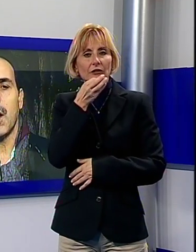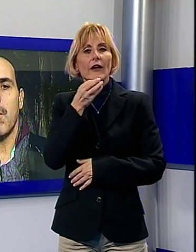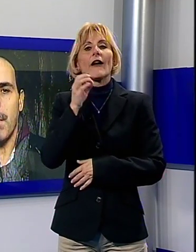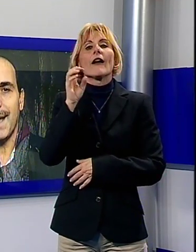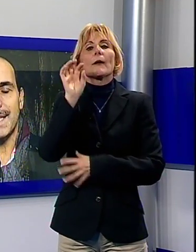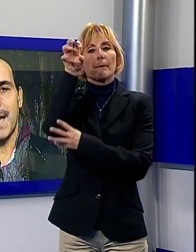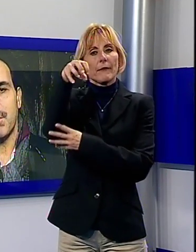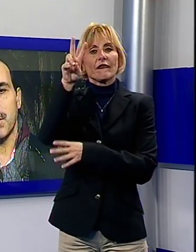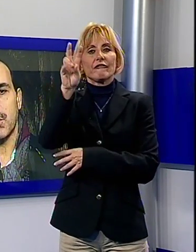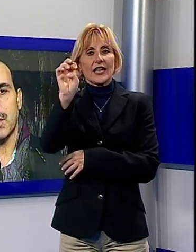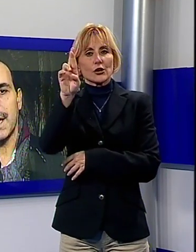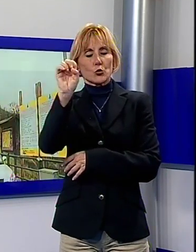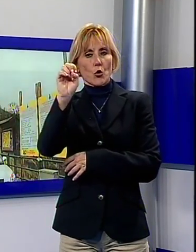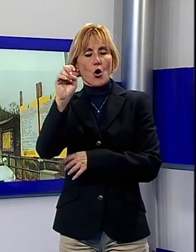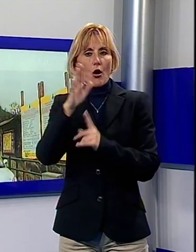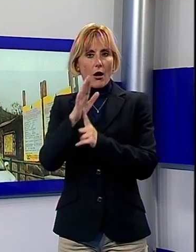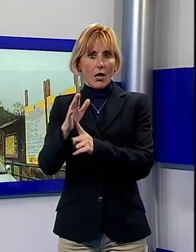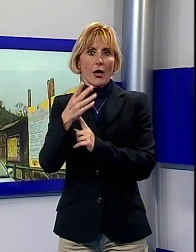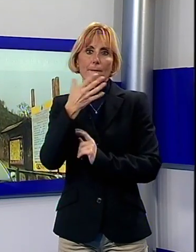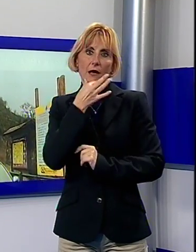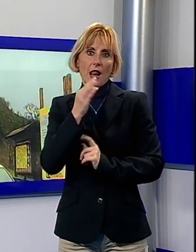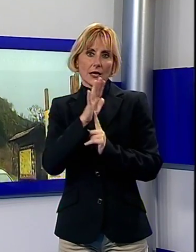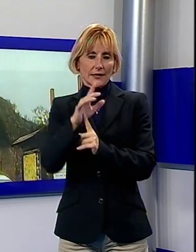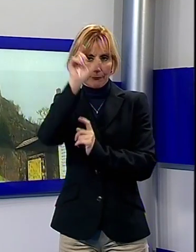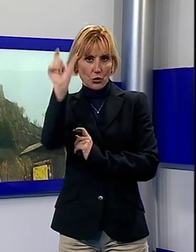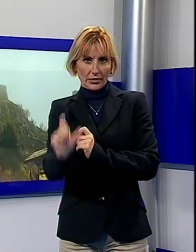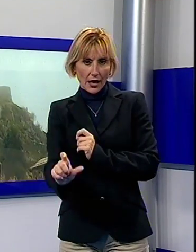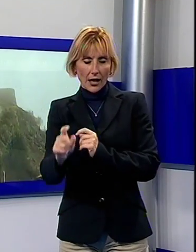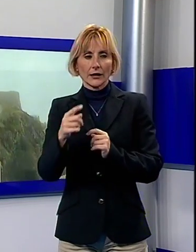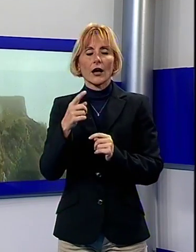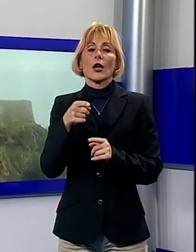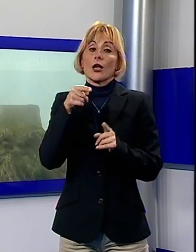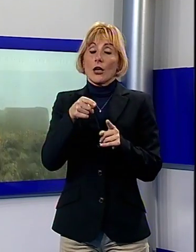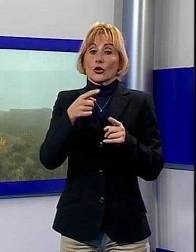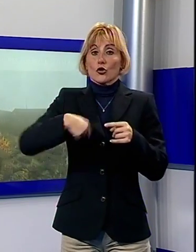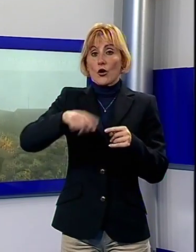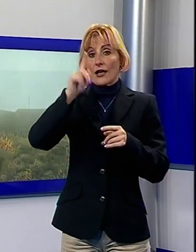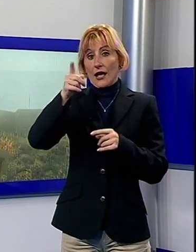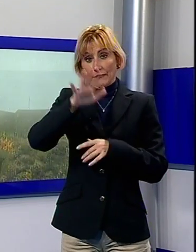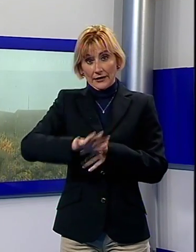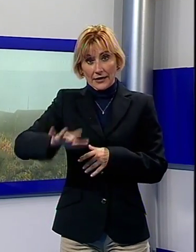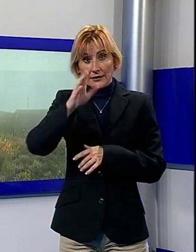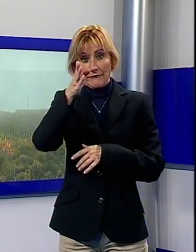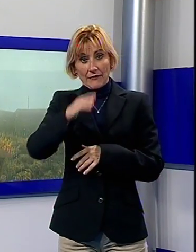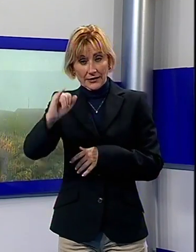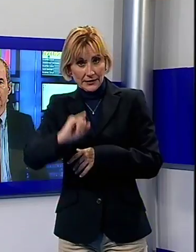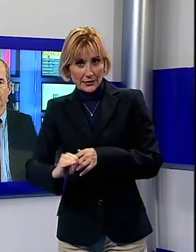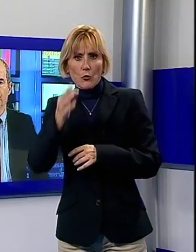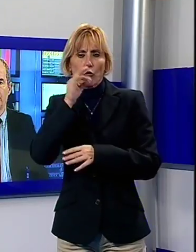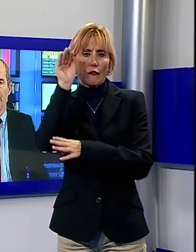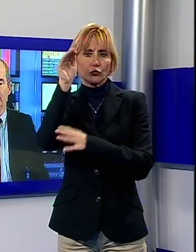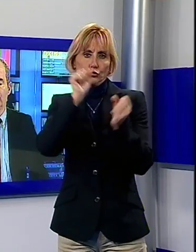verrucole è un bel esempio per tutta l'Italia e credo che su quell'onda tutta la Valle del Cerchio e la Garfagnana possano avere grandi successi.